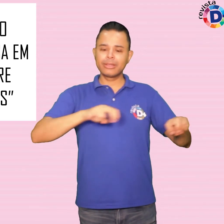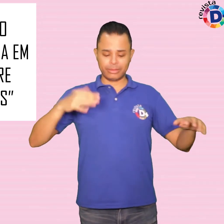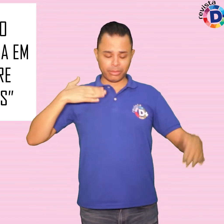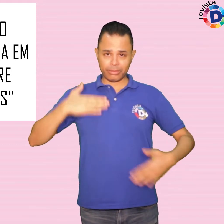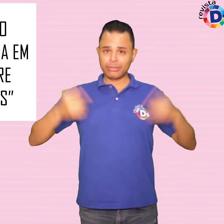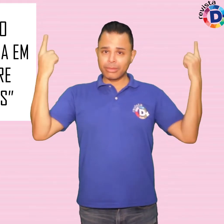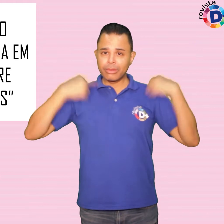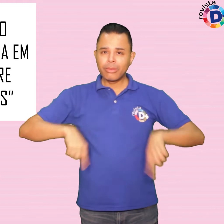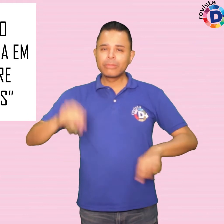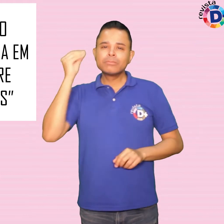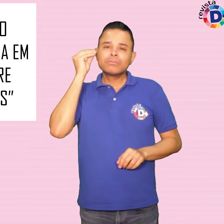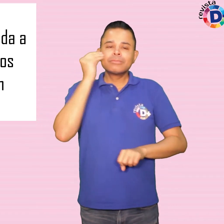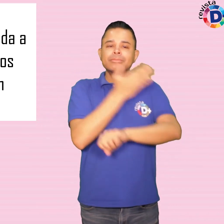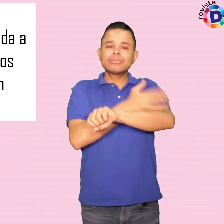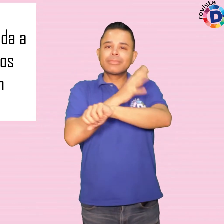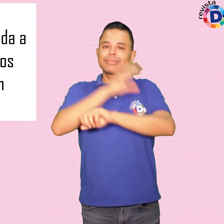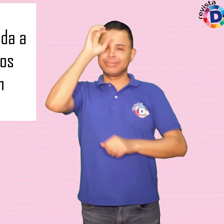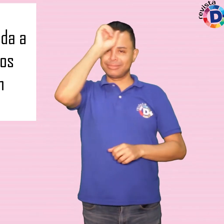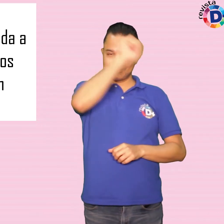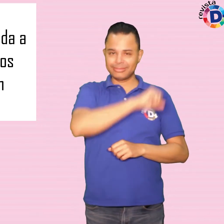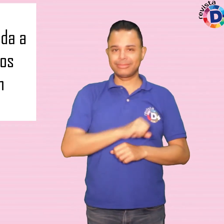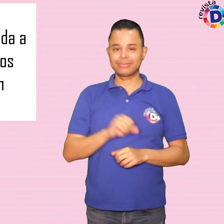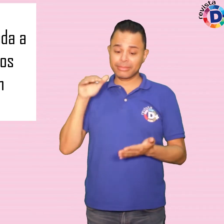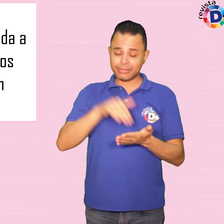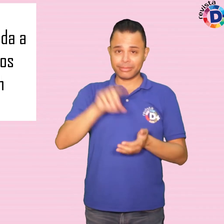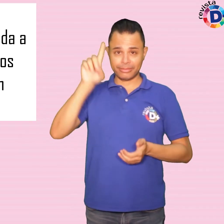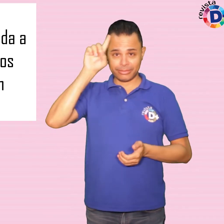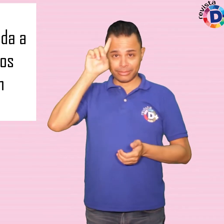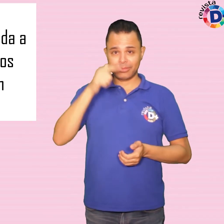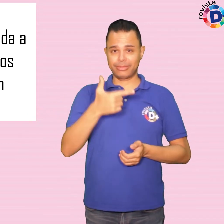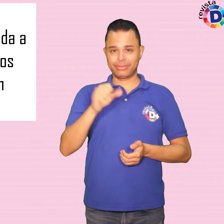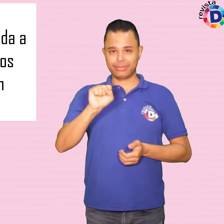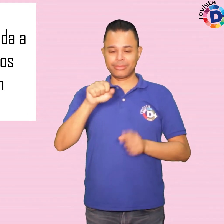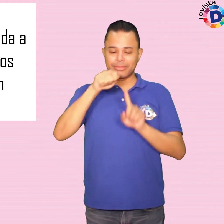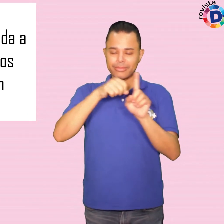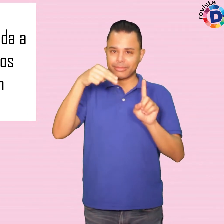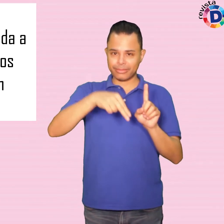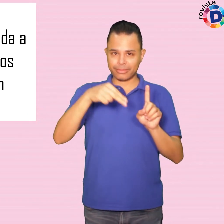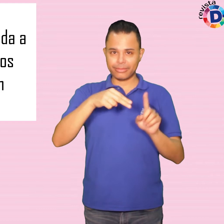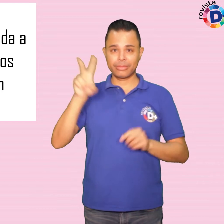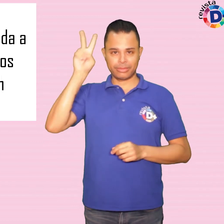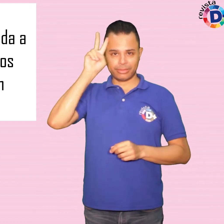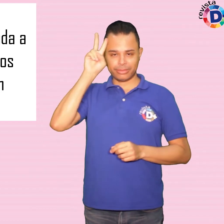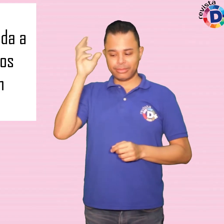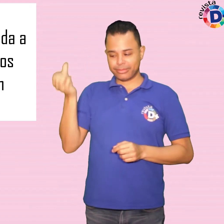corporais. Até o dia 28 de novembro, de segunda a sexta, das